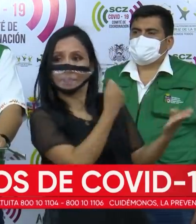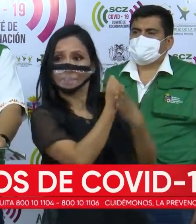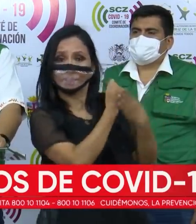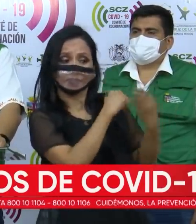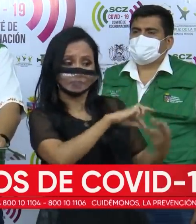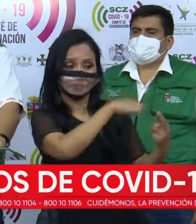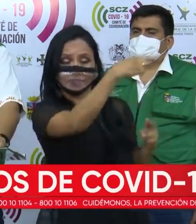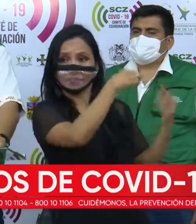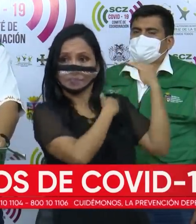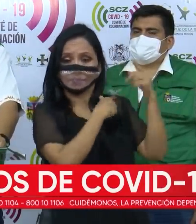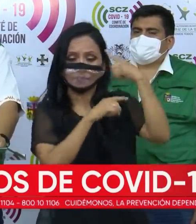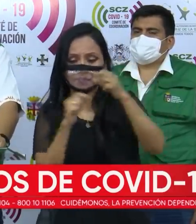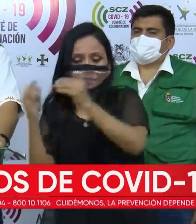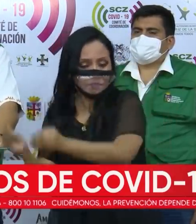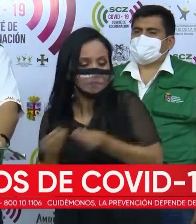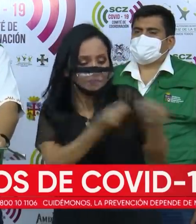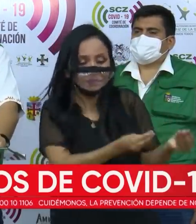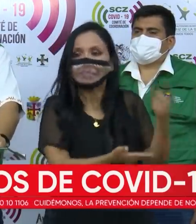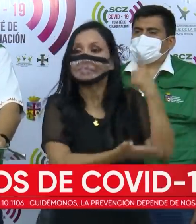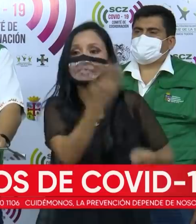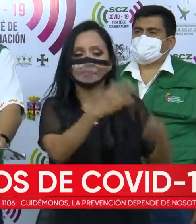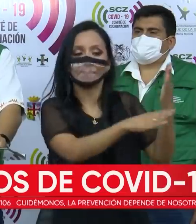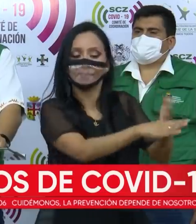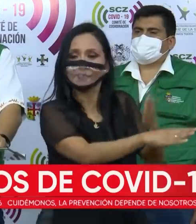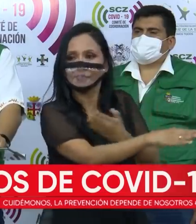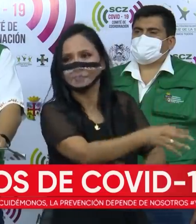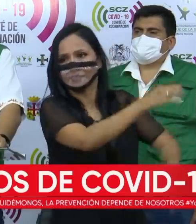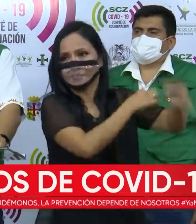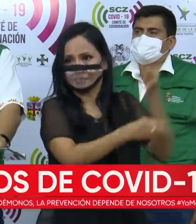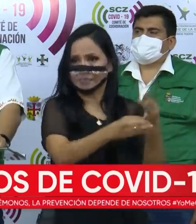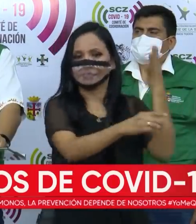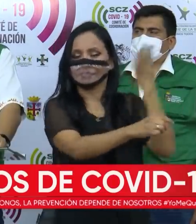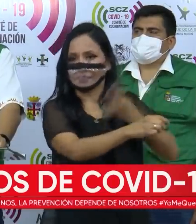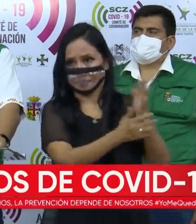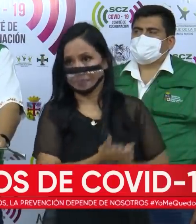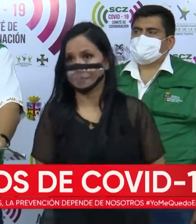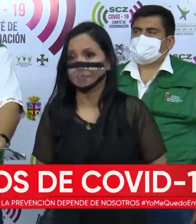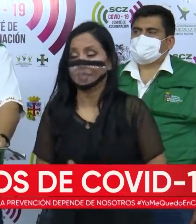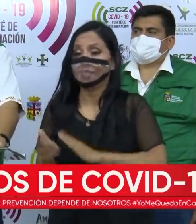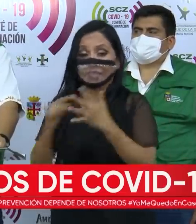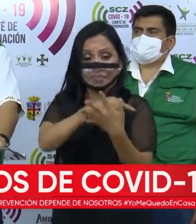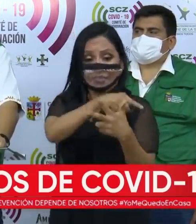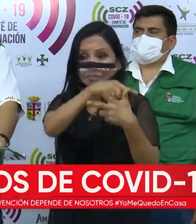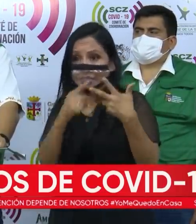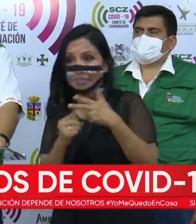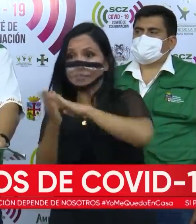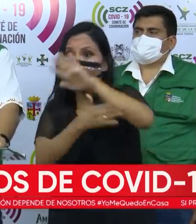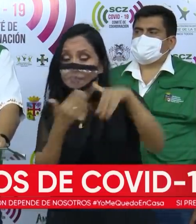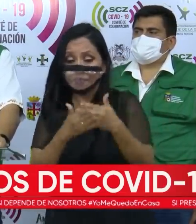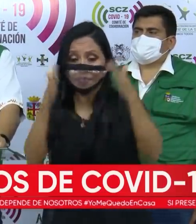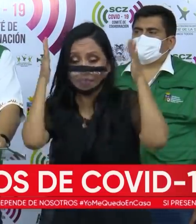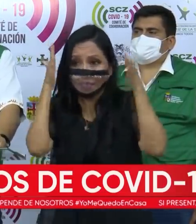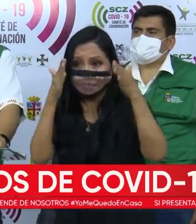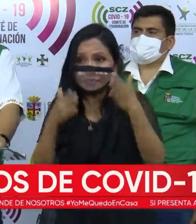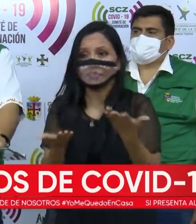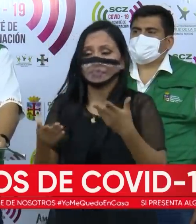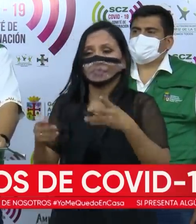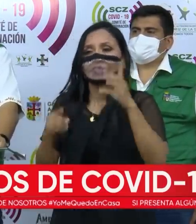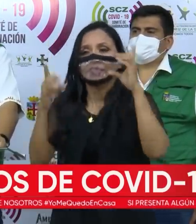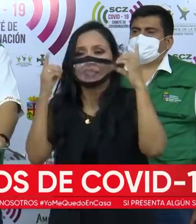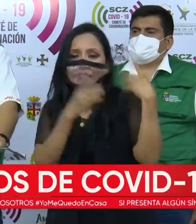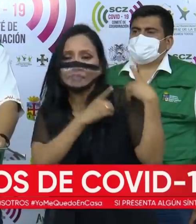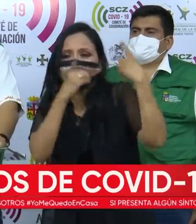sangre para poder prestarle este importante servicio a los pacientes. Todas las atenciones del proceso de donación,